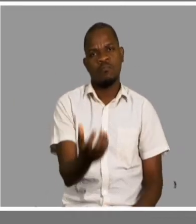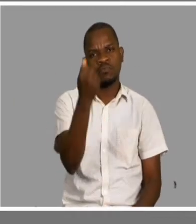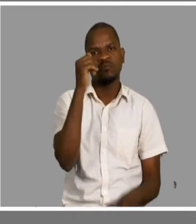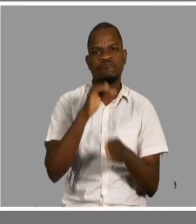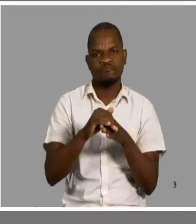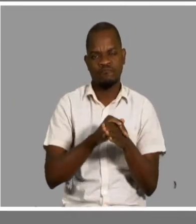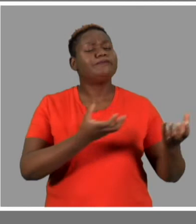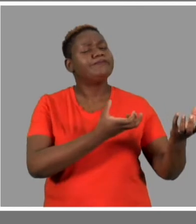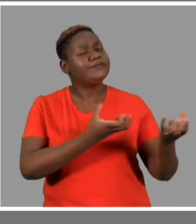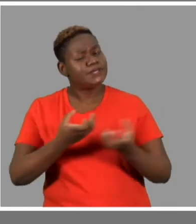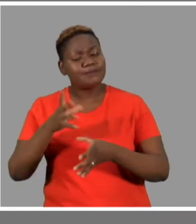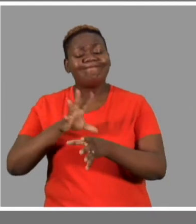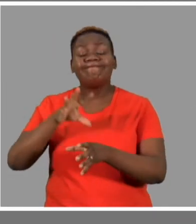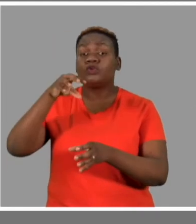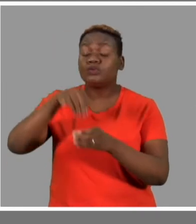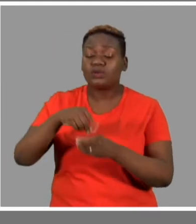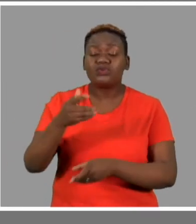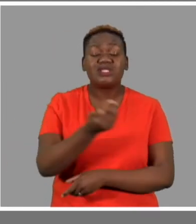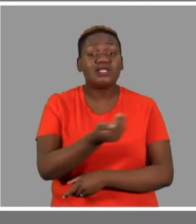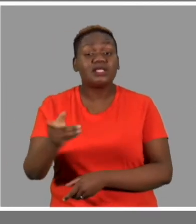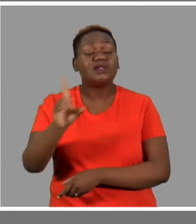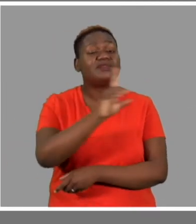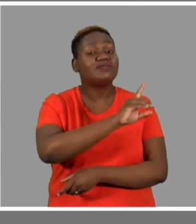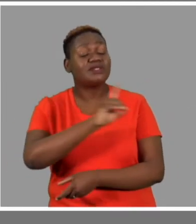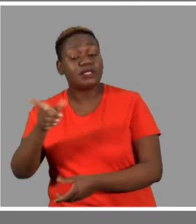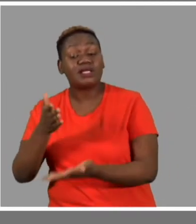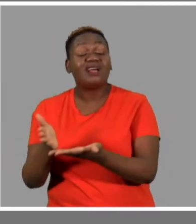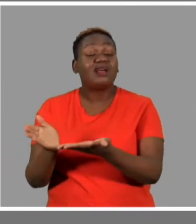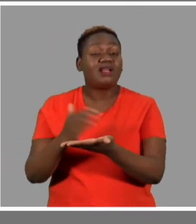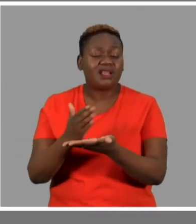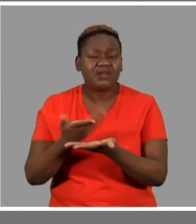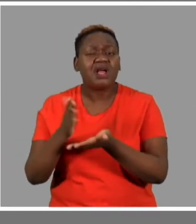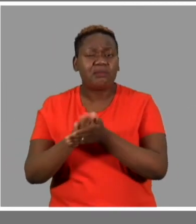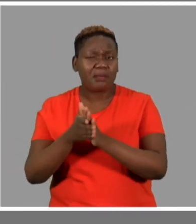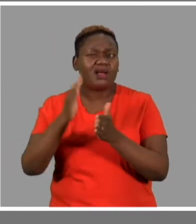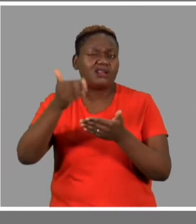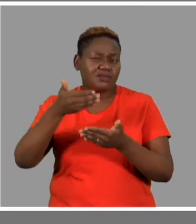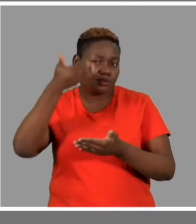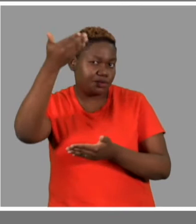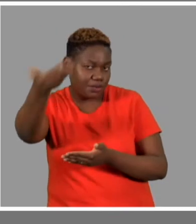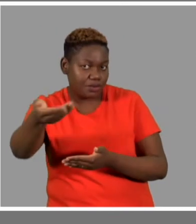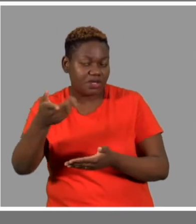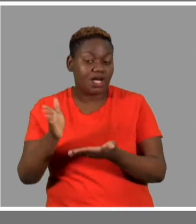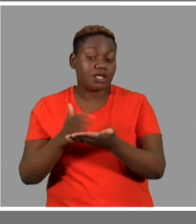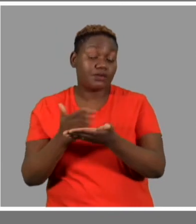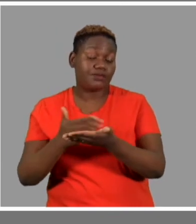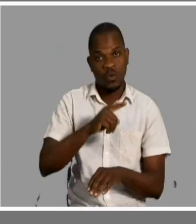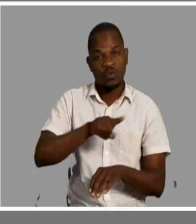usar. A inclusão das crianças com deficiência é prioridade para as próximas brochuras. Já